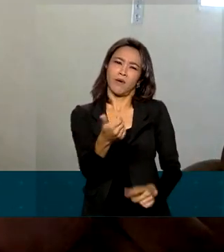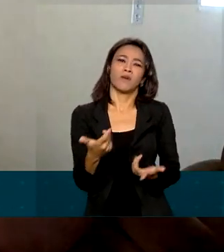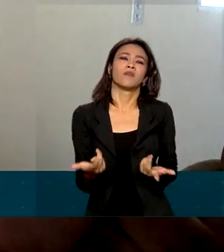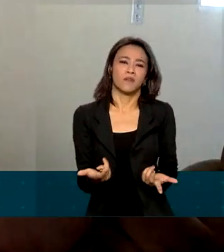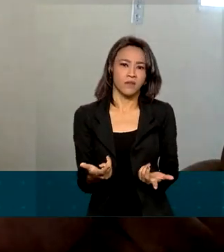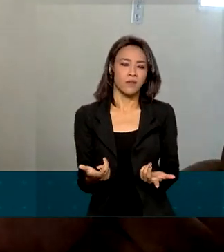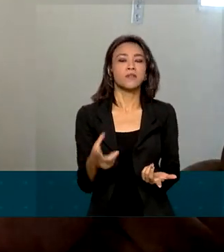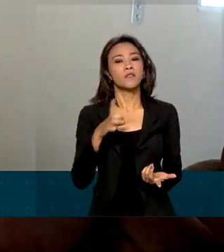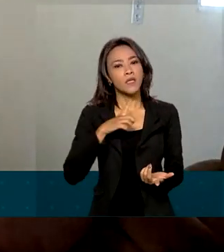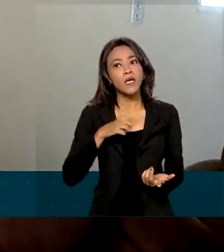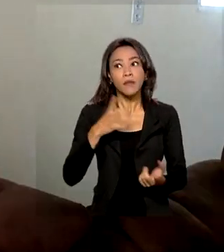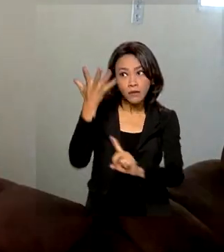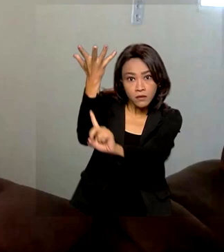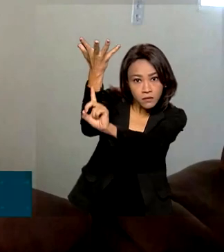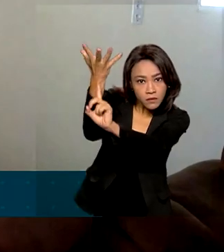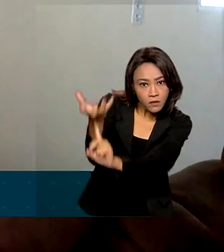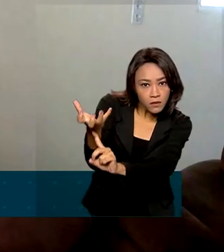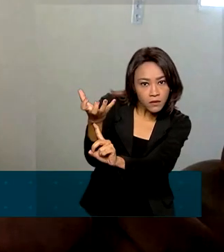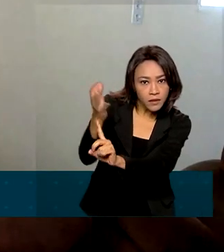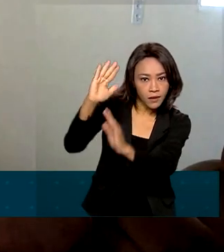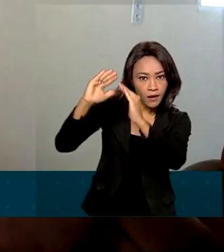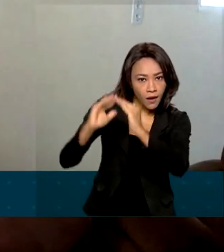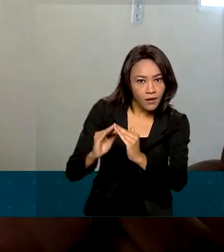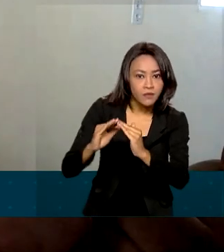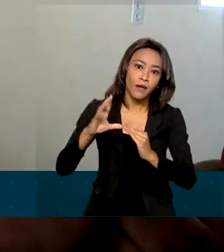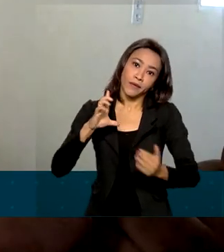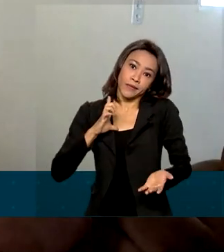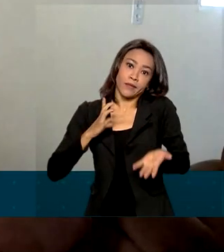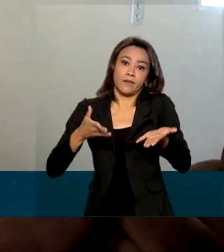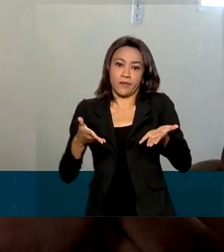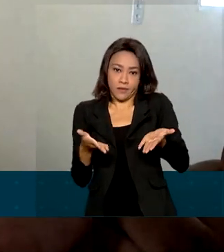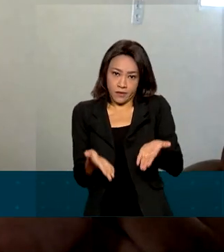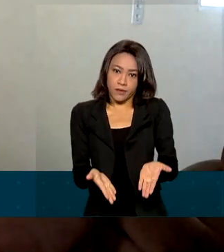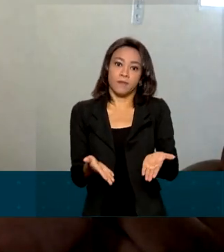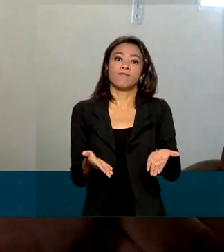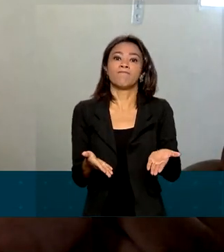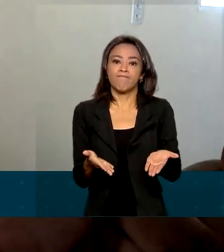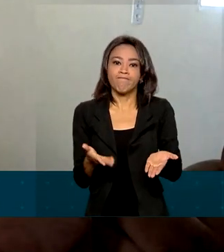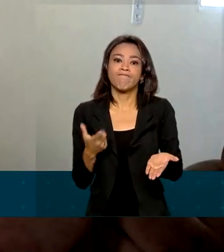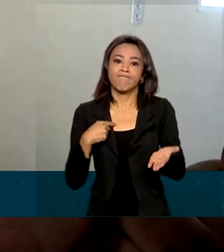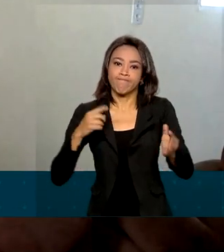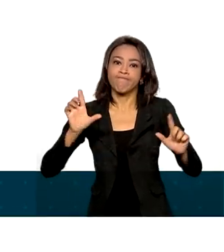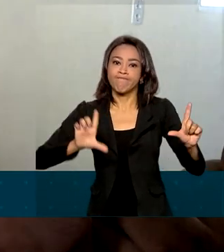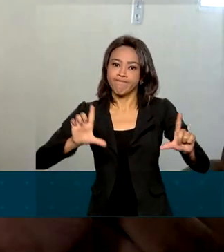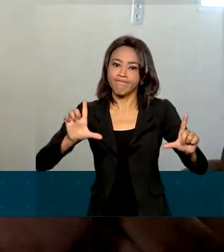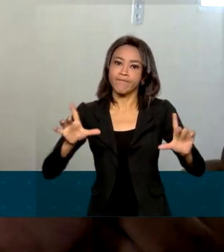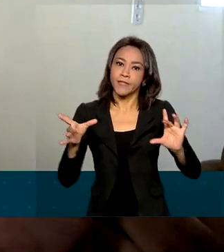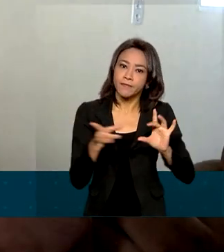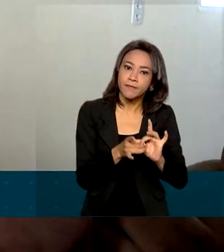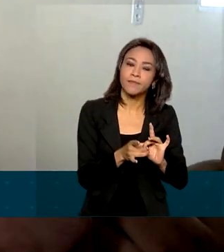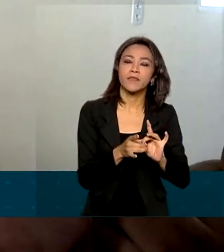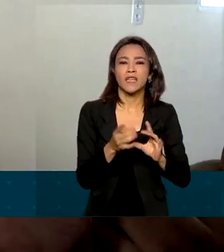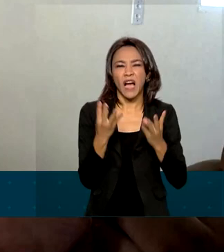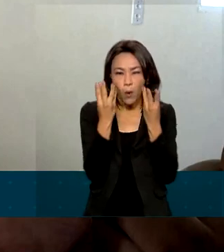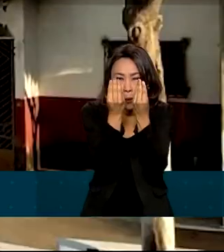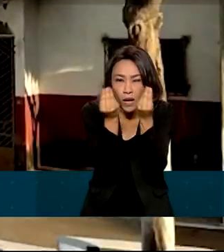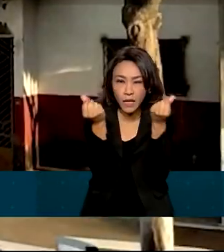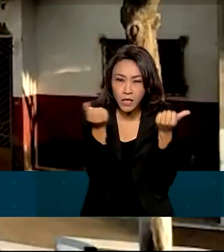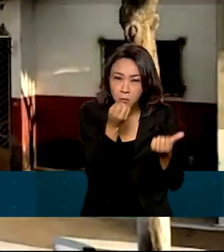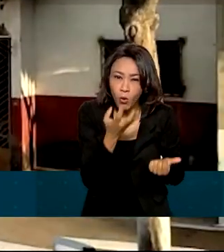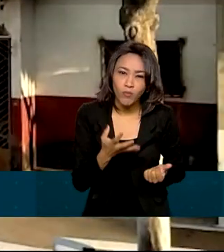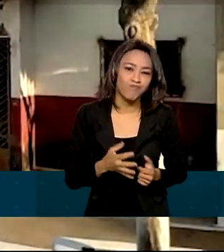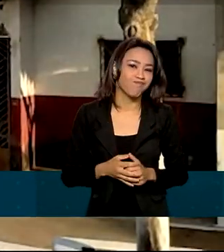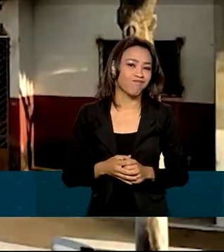tem parabólica. E é o que a gente tem aqui de televisão mesmo. E a qualidade não é boa.